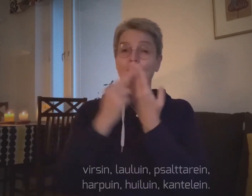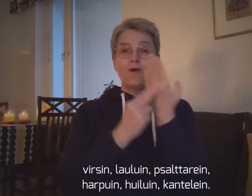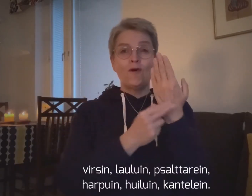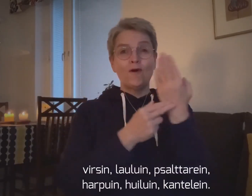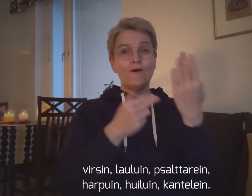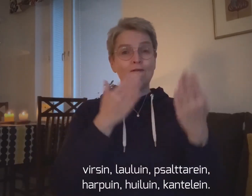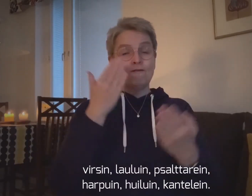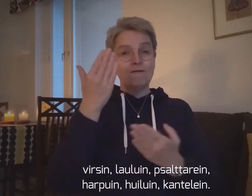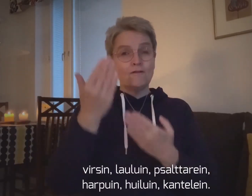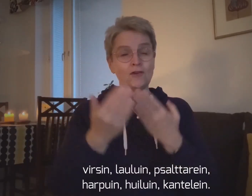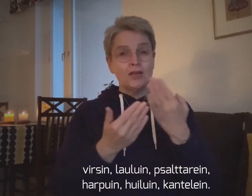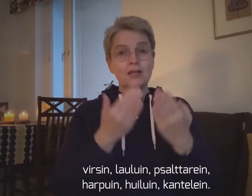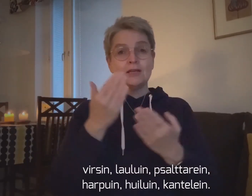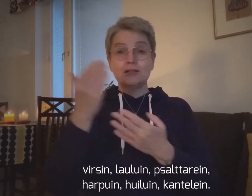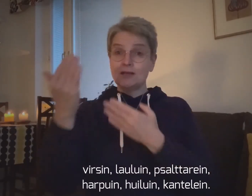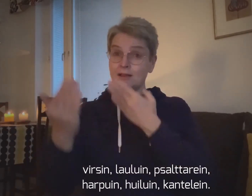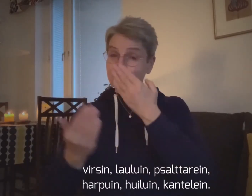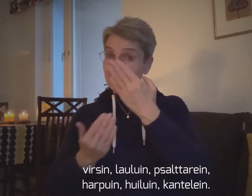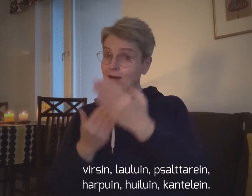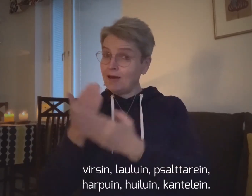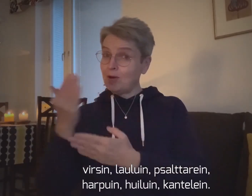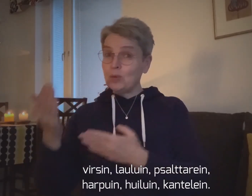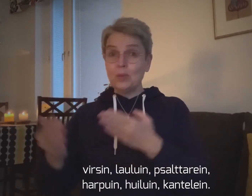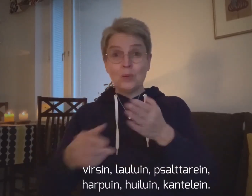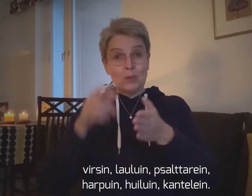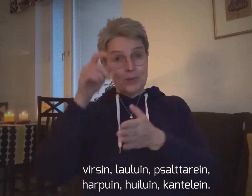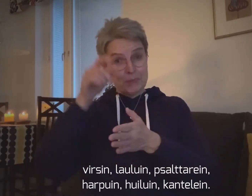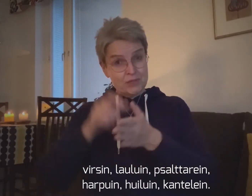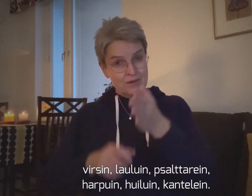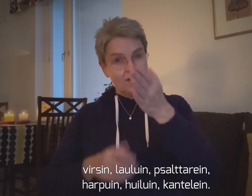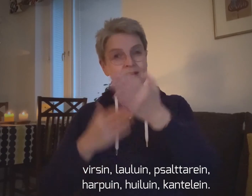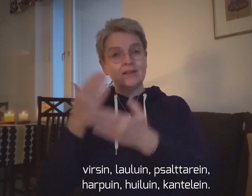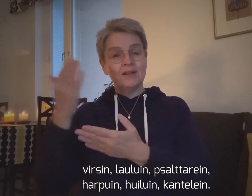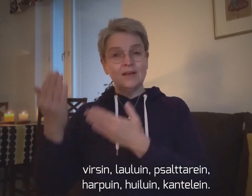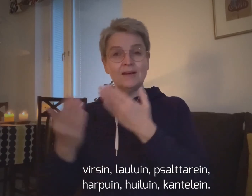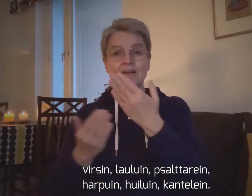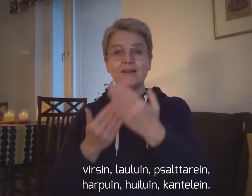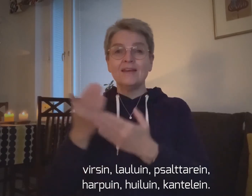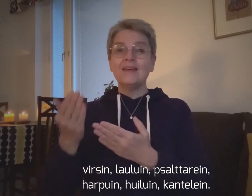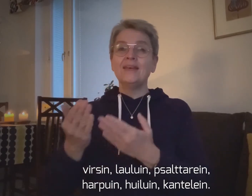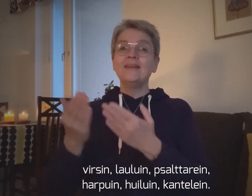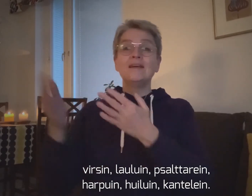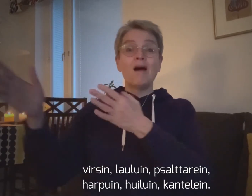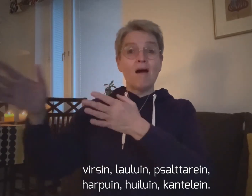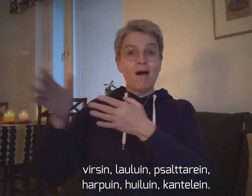Virsin laului psalttarein, harpuin huiluin kanteleine.